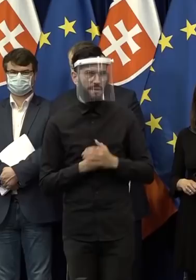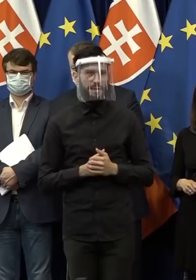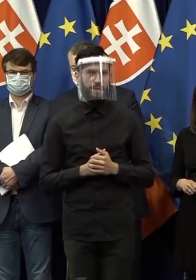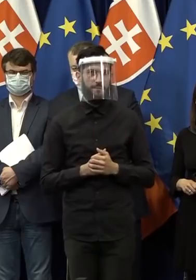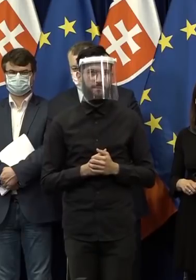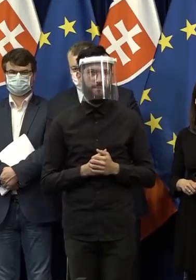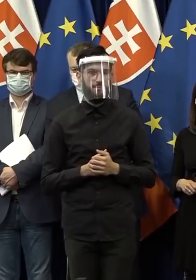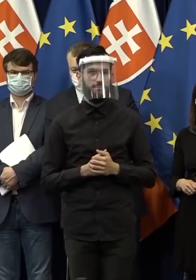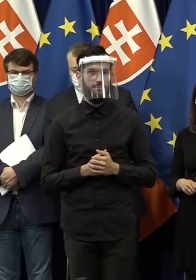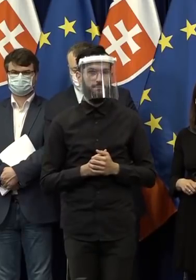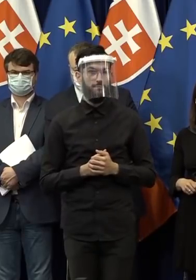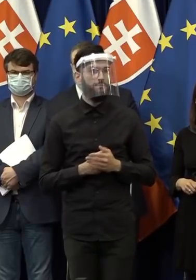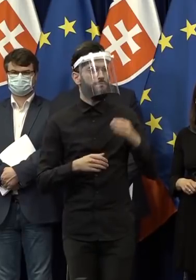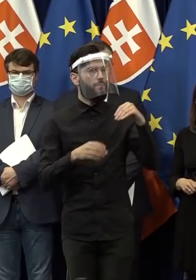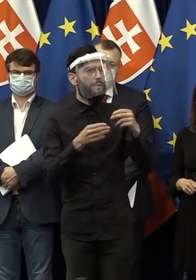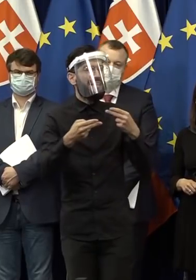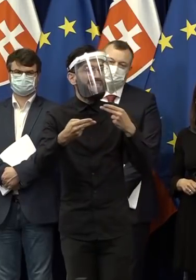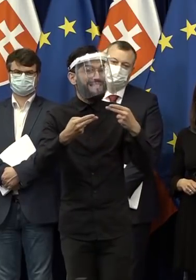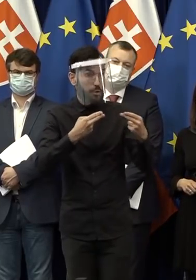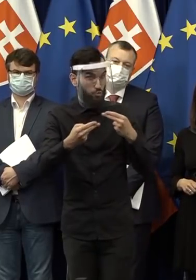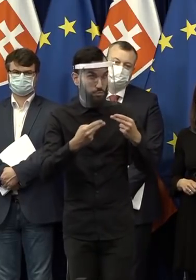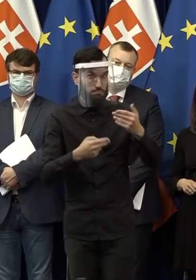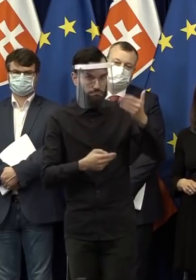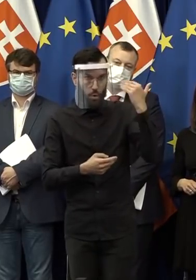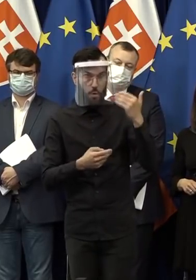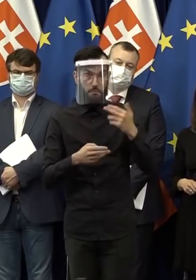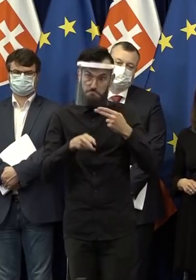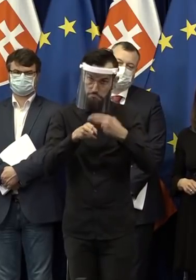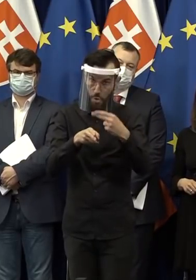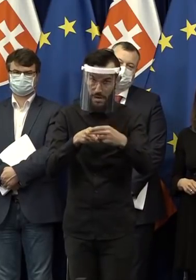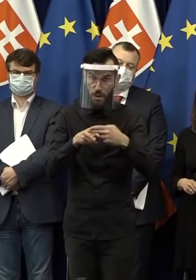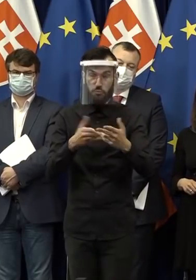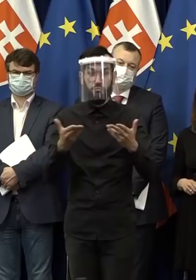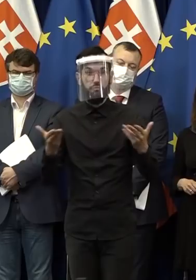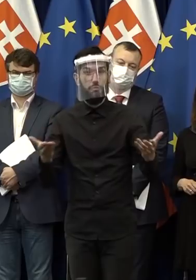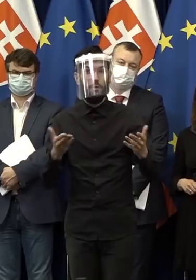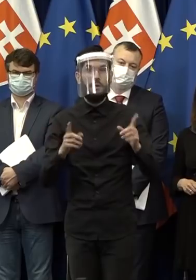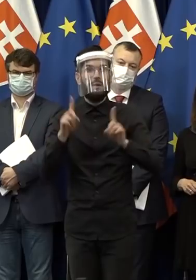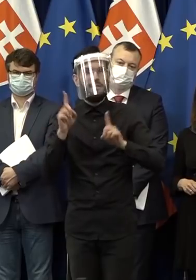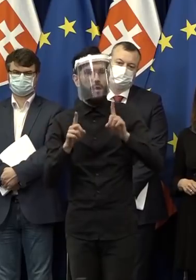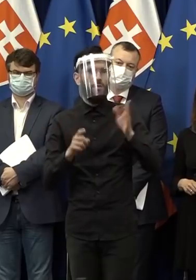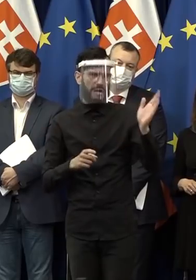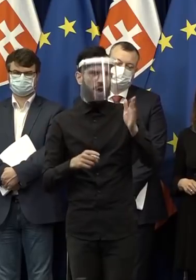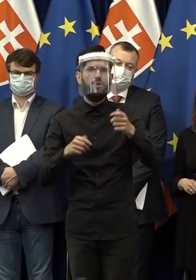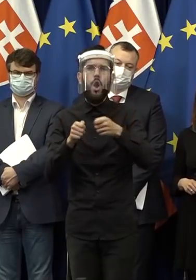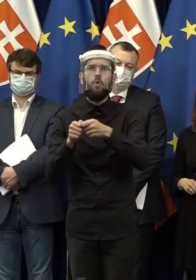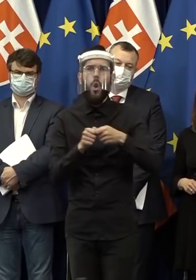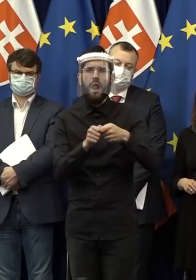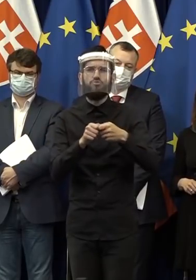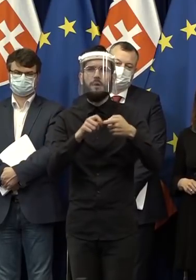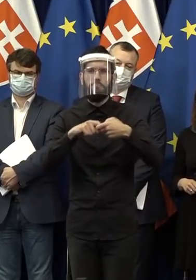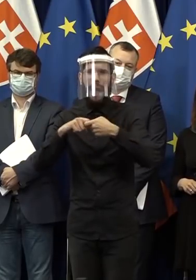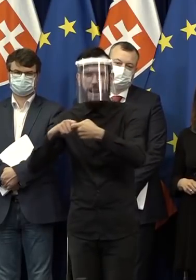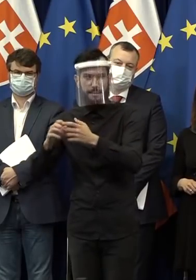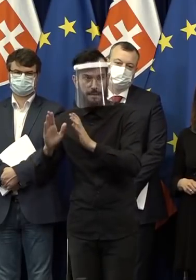najprv tým, či tie diskusie prebiehali v poriadku, či išli nejaké zajednotlivých koaličných lídrov, teda okrem